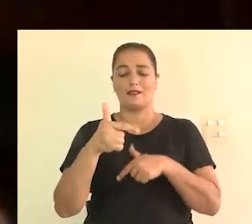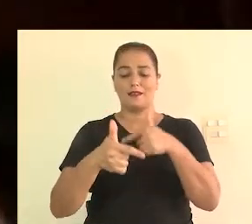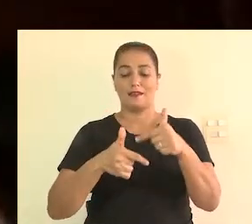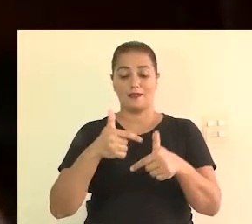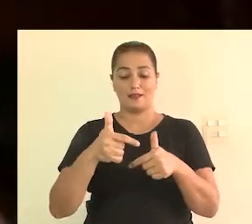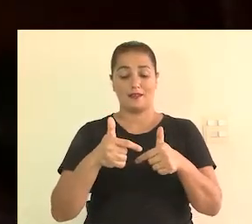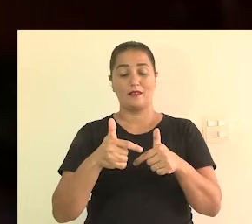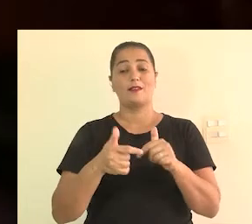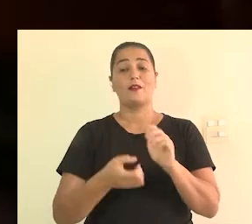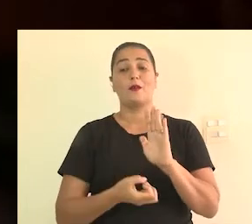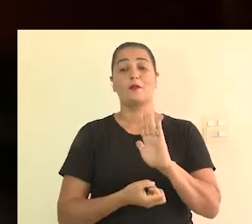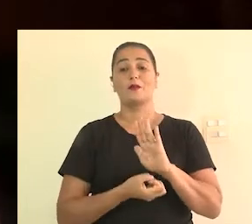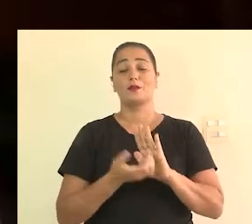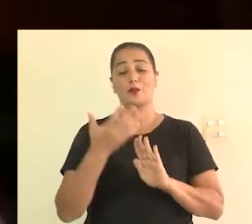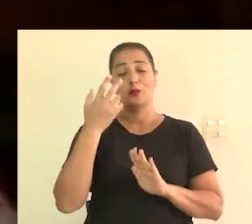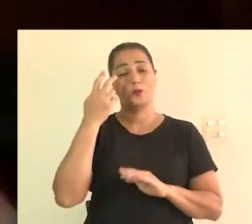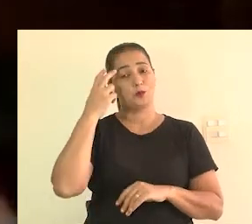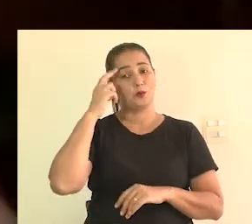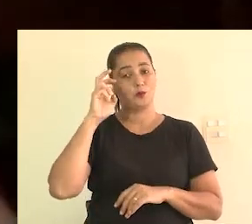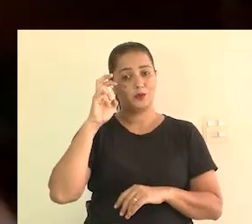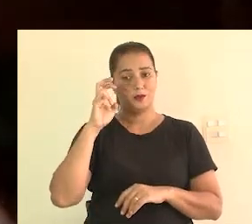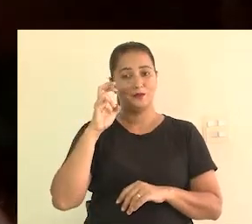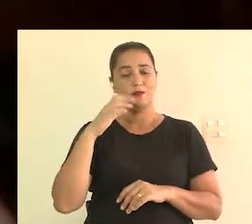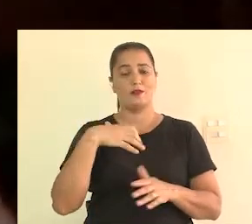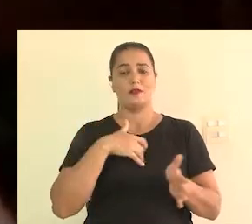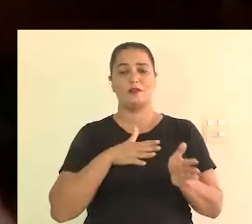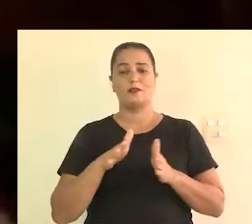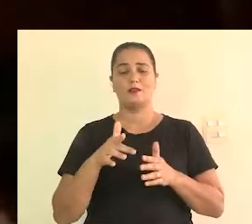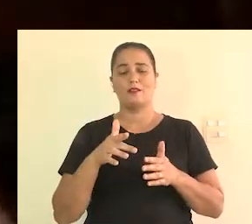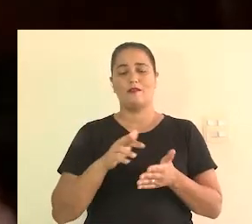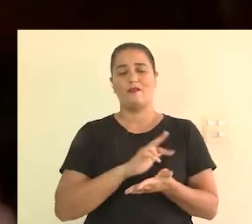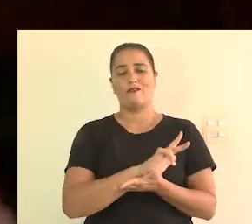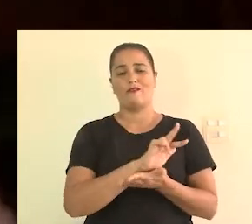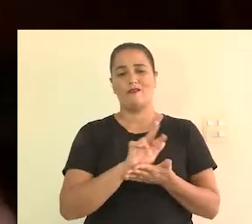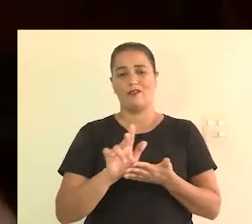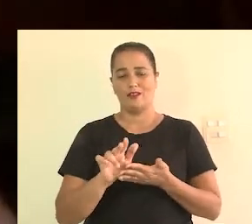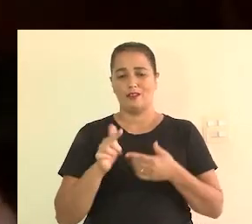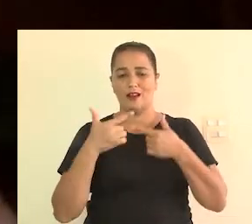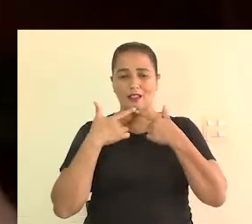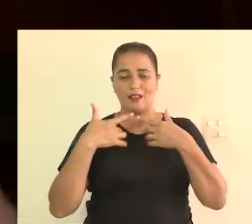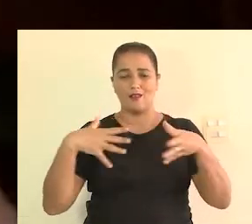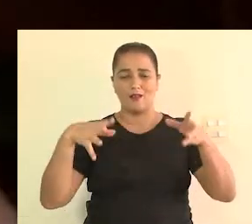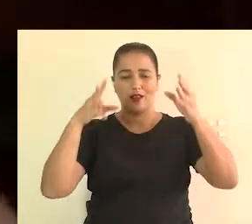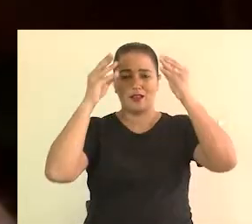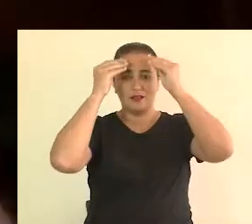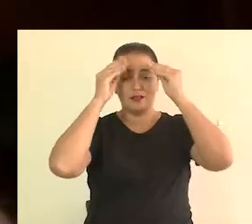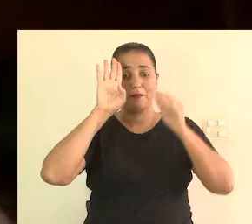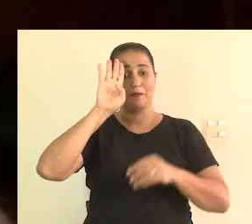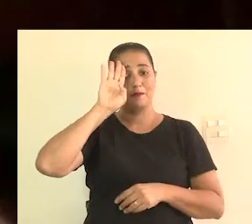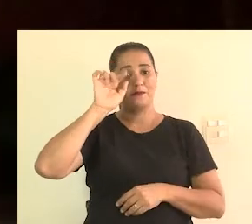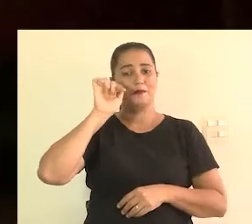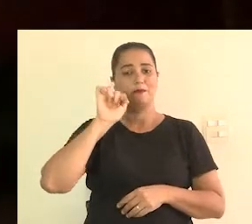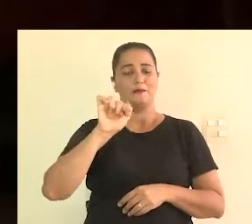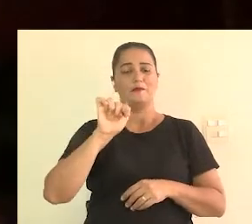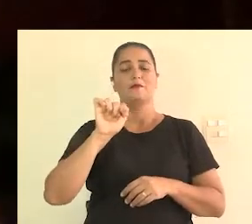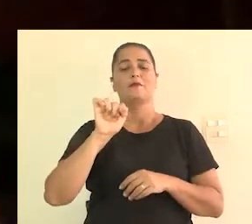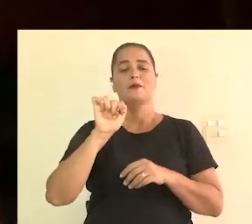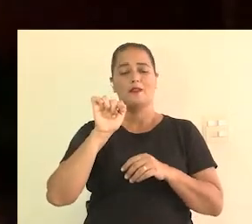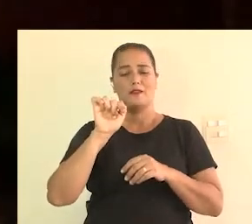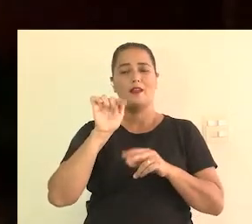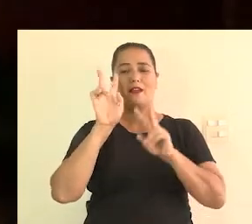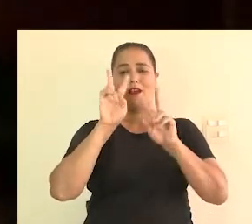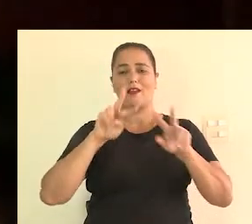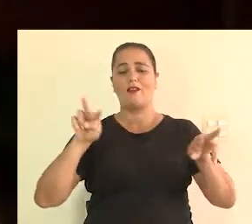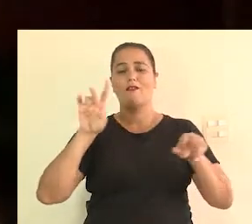produção cultural acessível, isso de várias linguagens artísticas, principalmente do